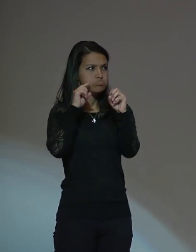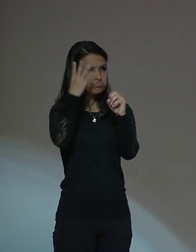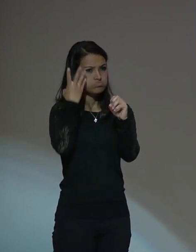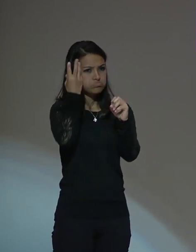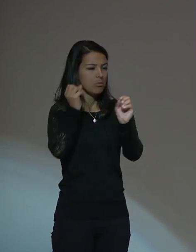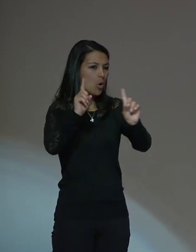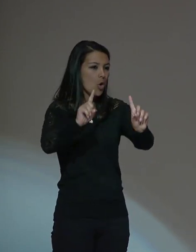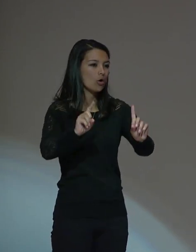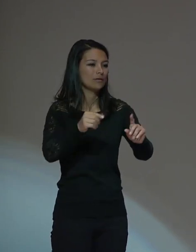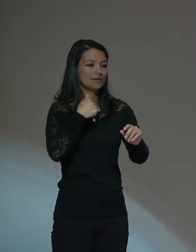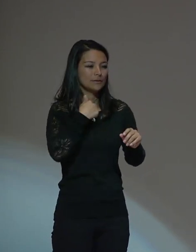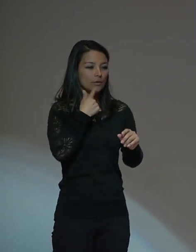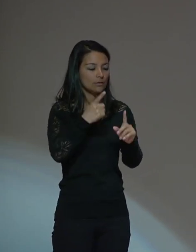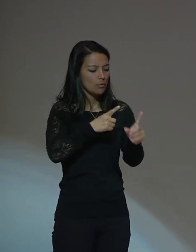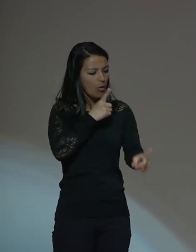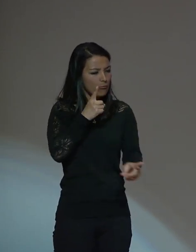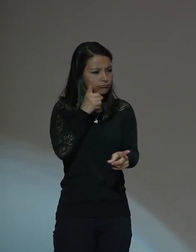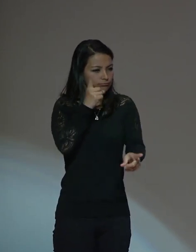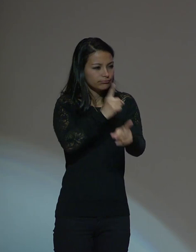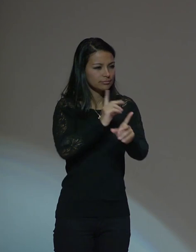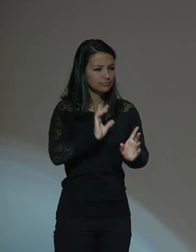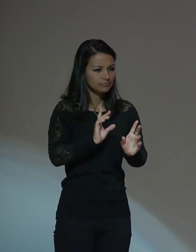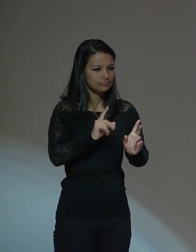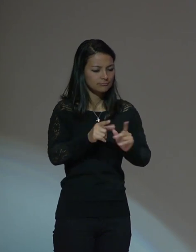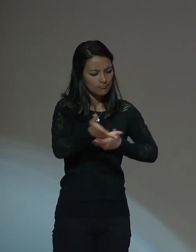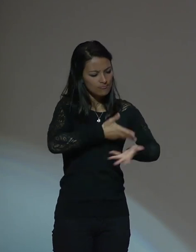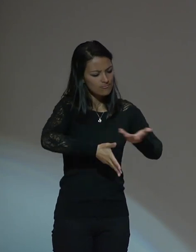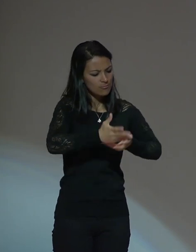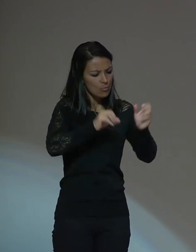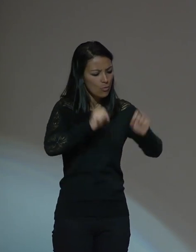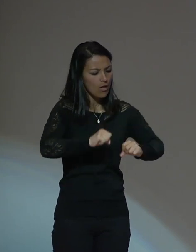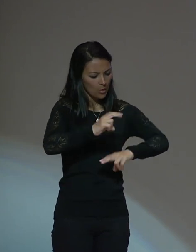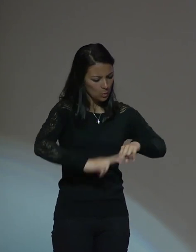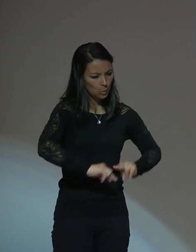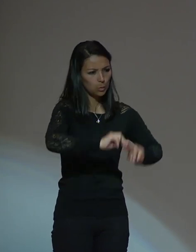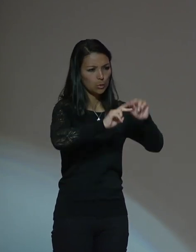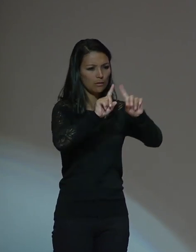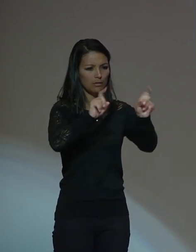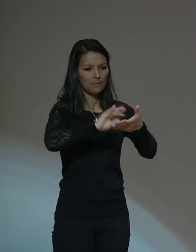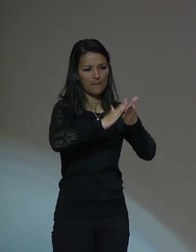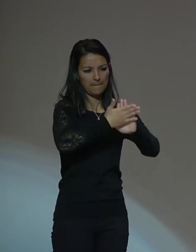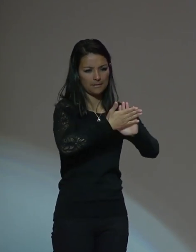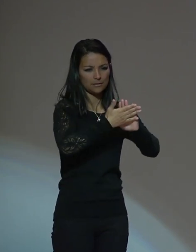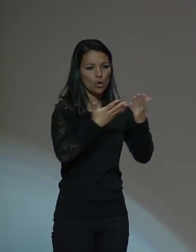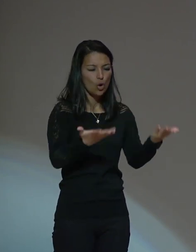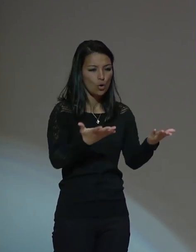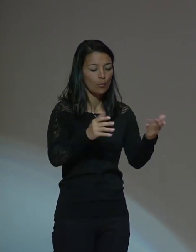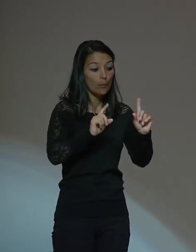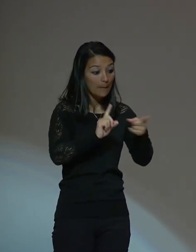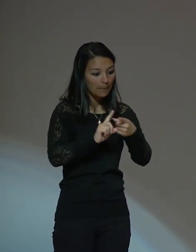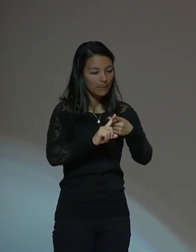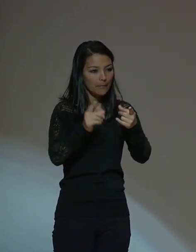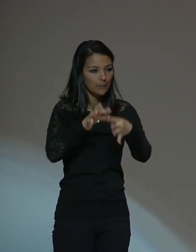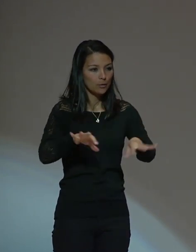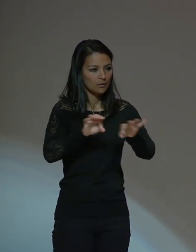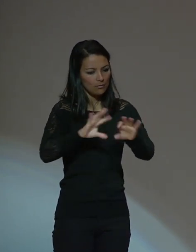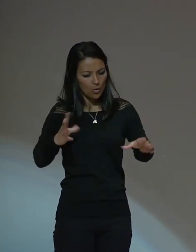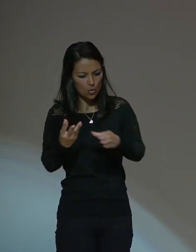cómo muy concretamente podemos construir la paz, por ejemplo, a través de la inclusión.